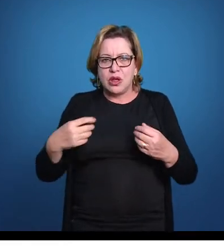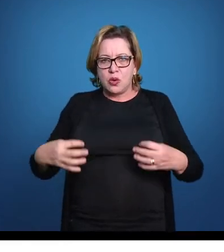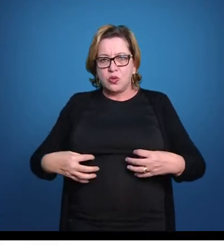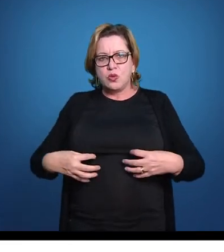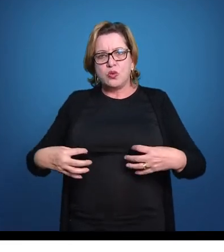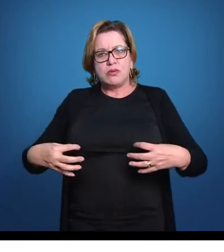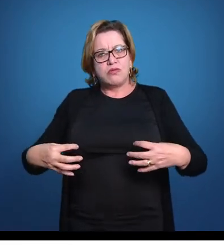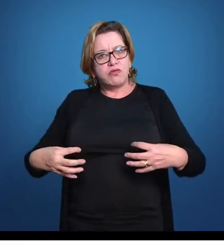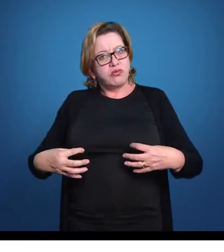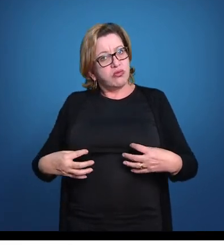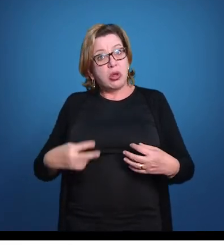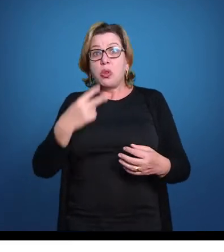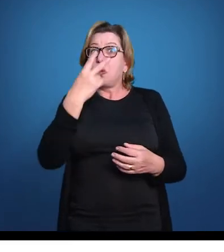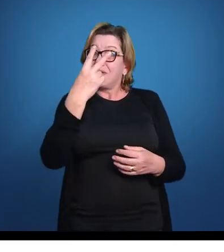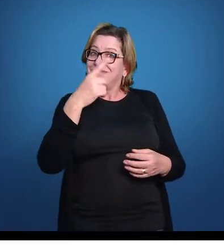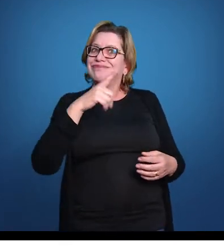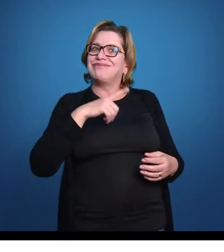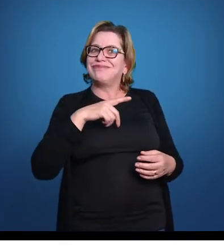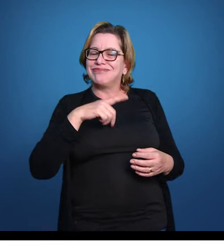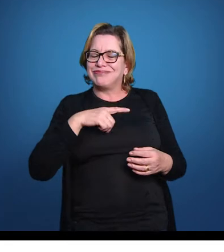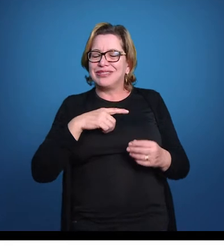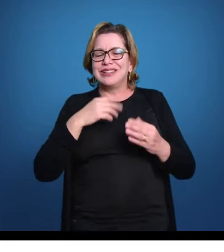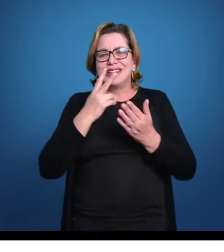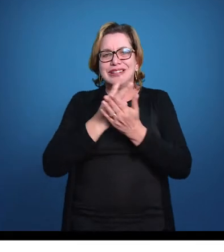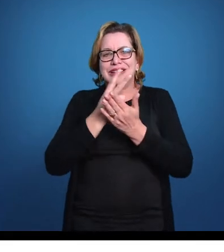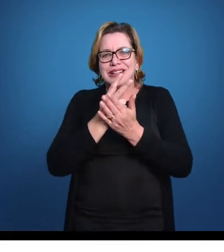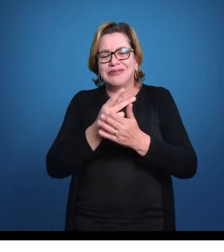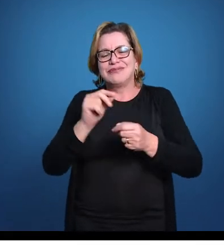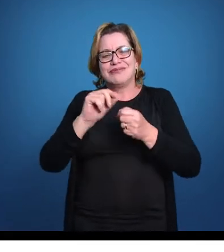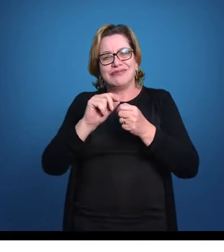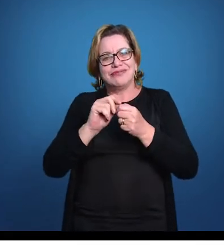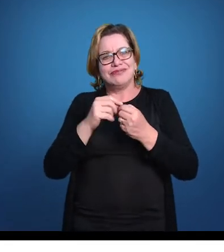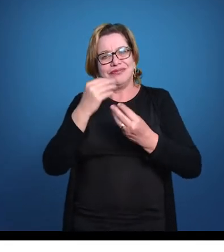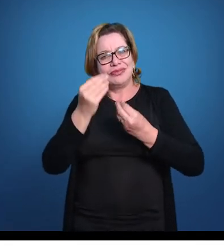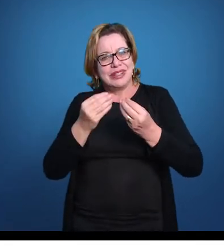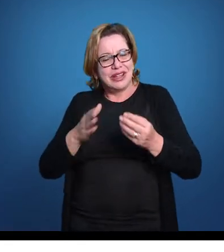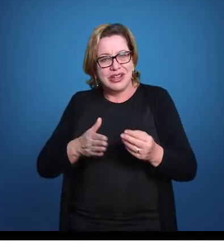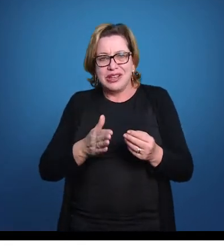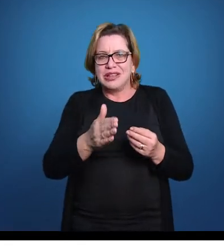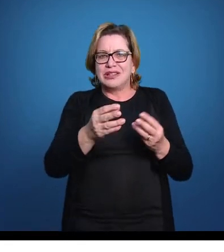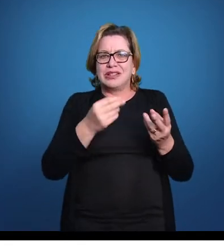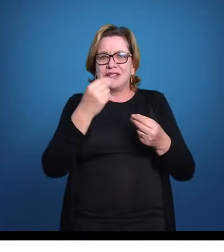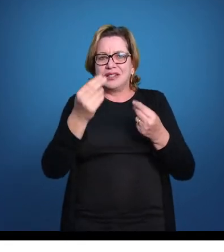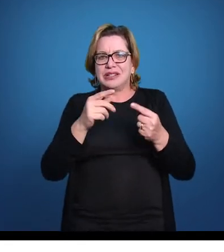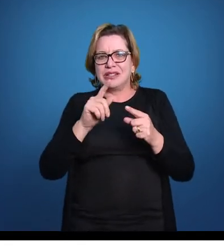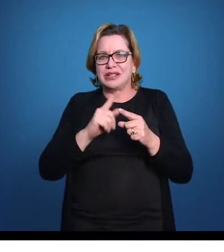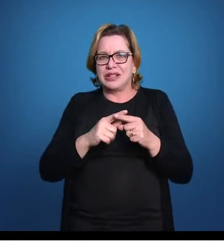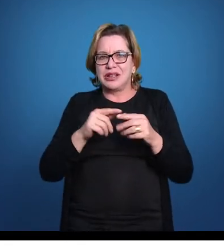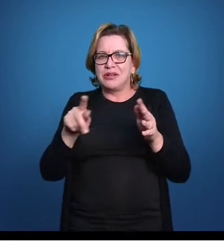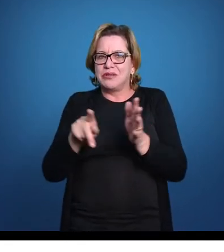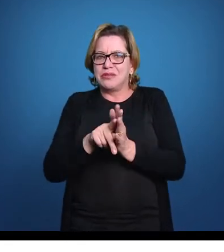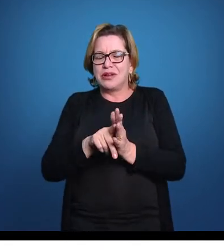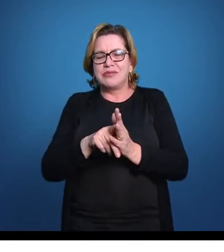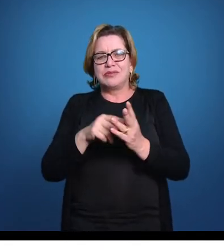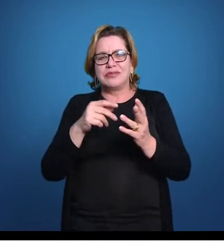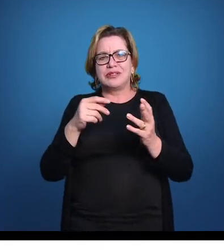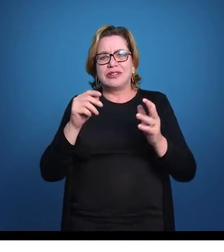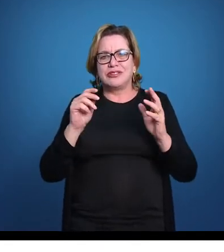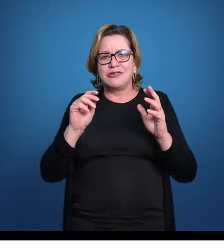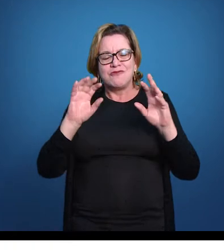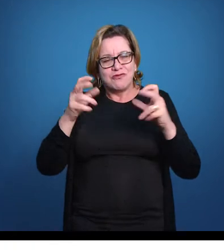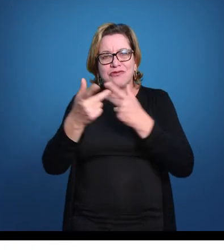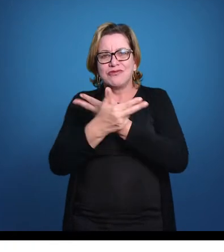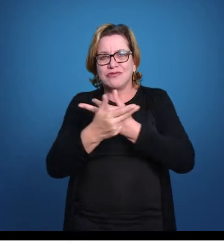um dos dois tubinhos, eles permanecem, continuam evoluindo e formam dois pulmões. E esses bichos, claro, são parentes dos vertebrados terrestres,